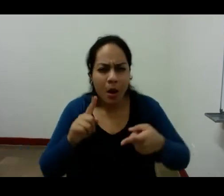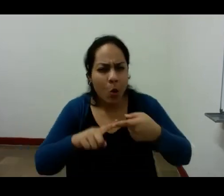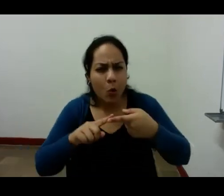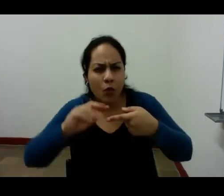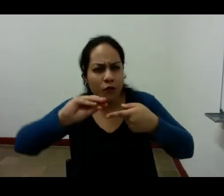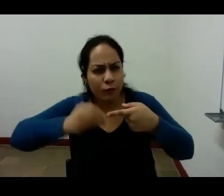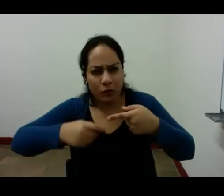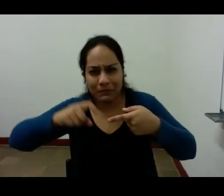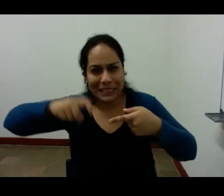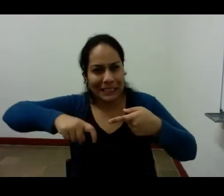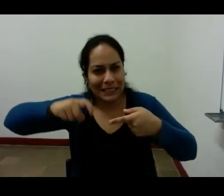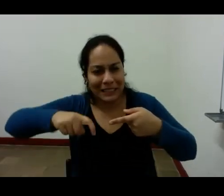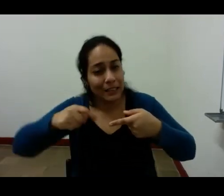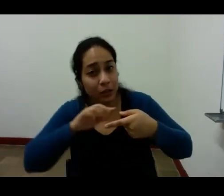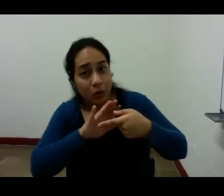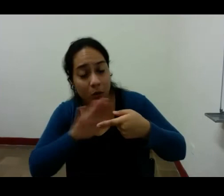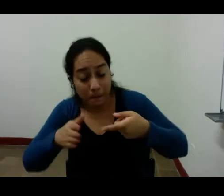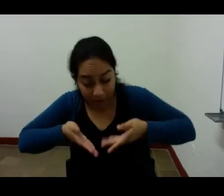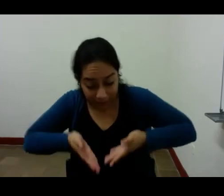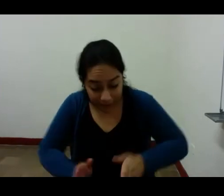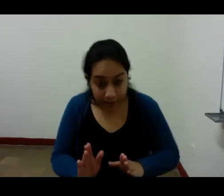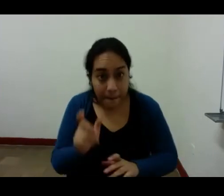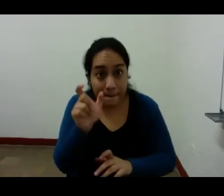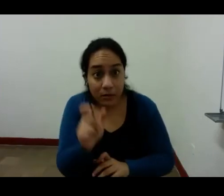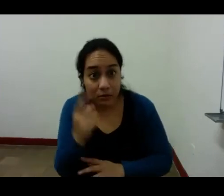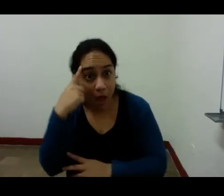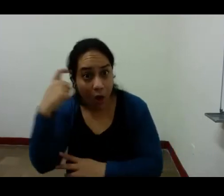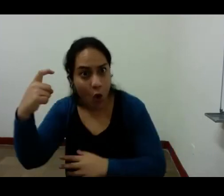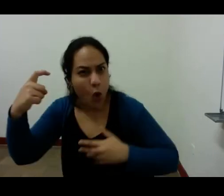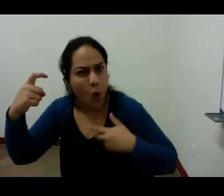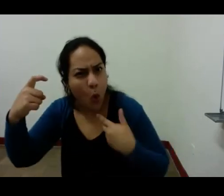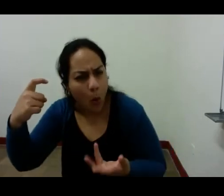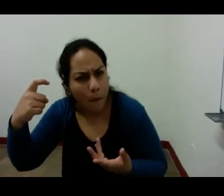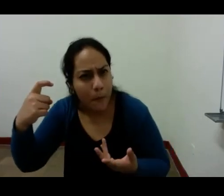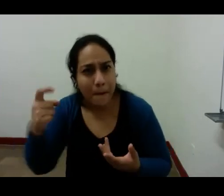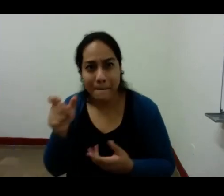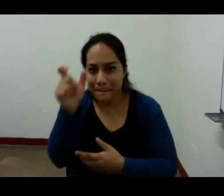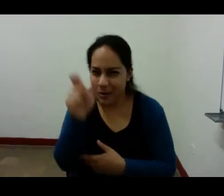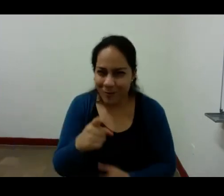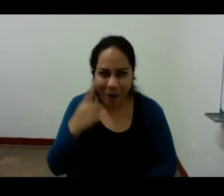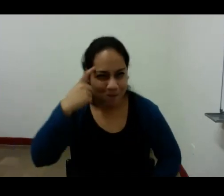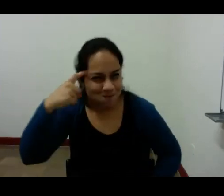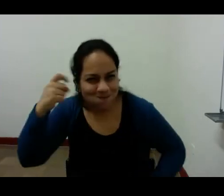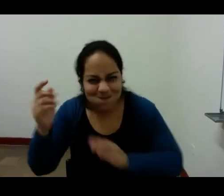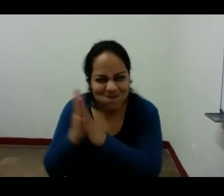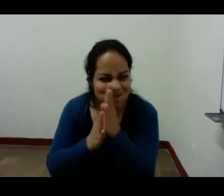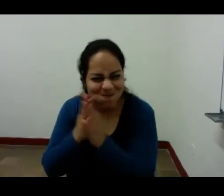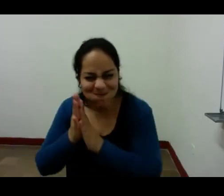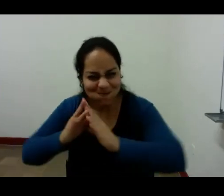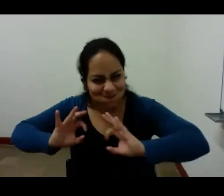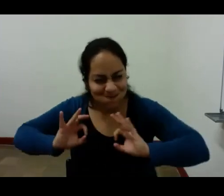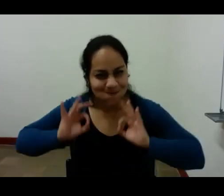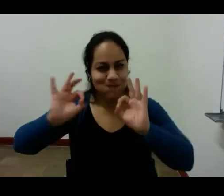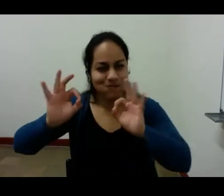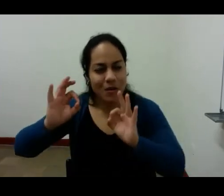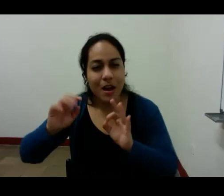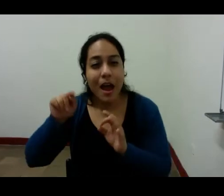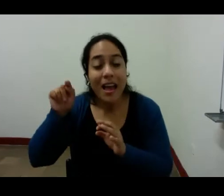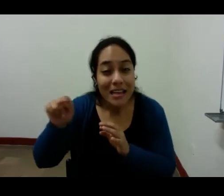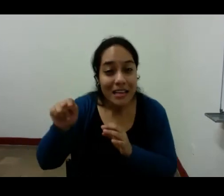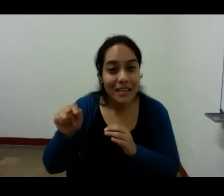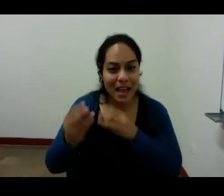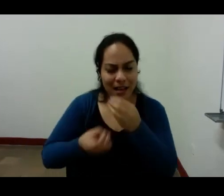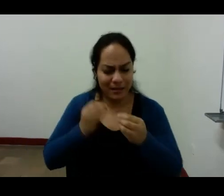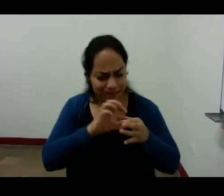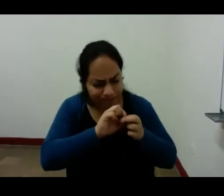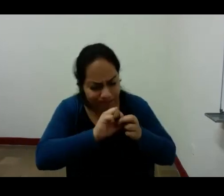para ser no solo un soñador sino un soñador exclusivamente es separarse de